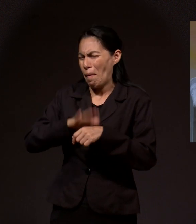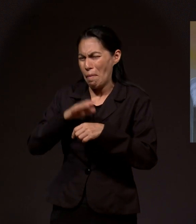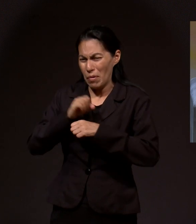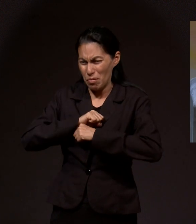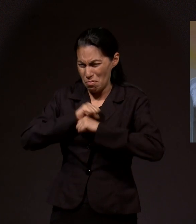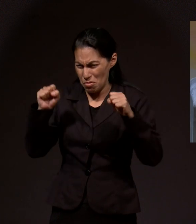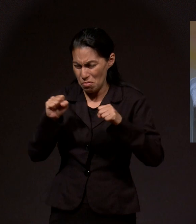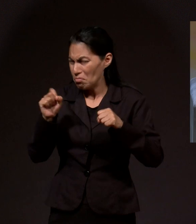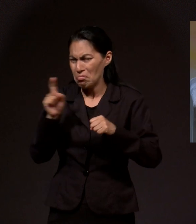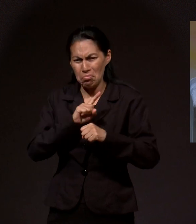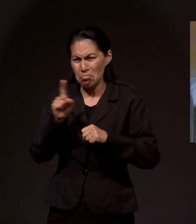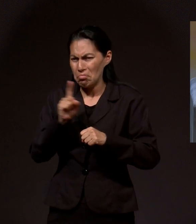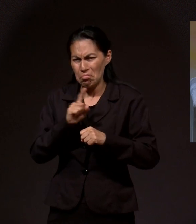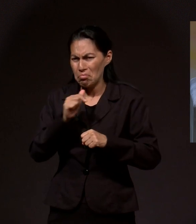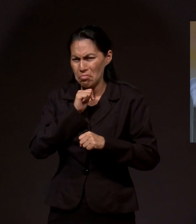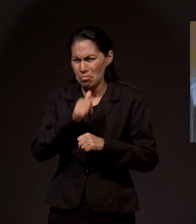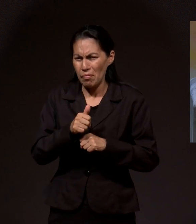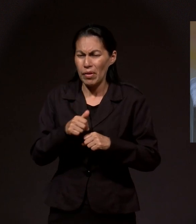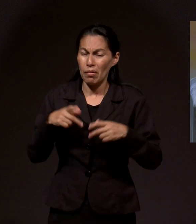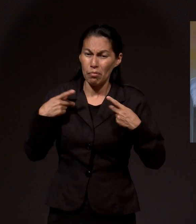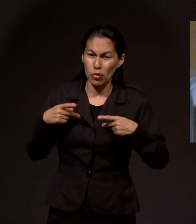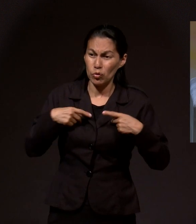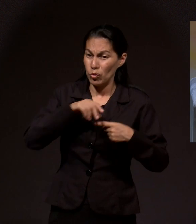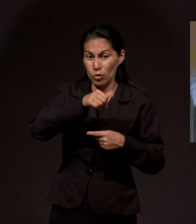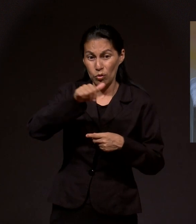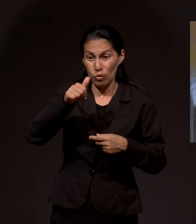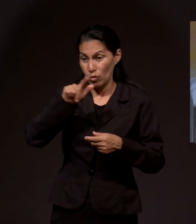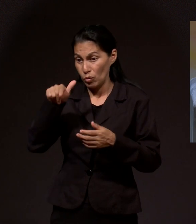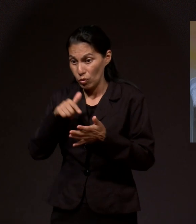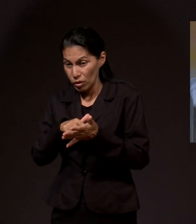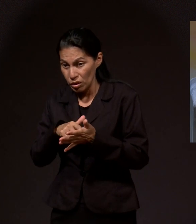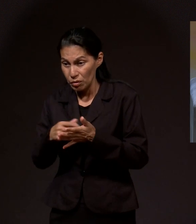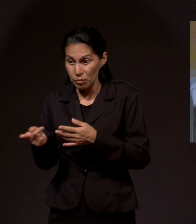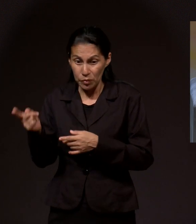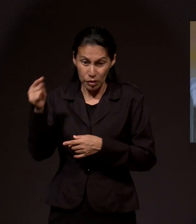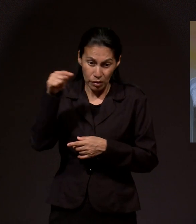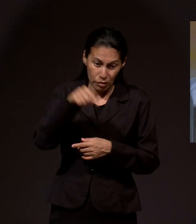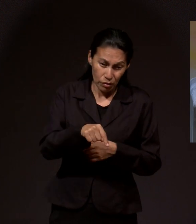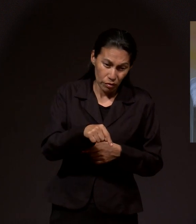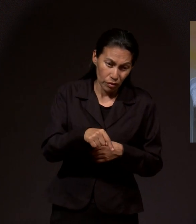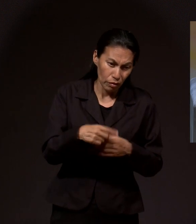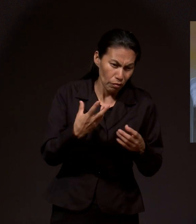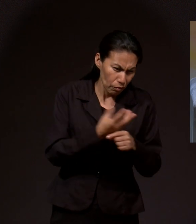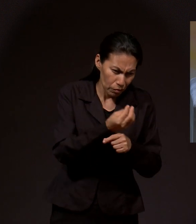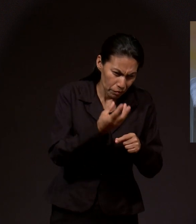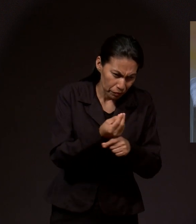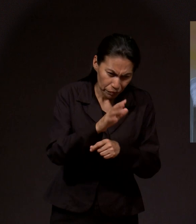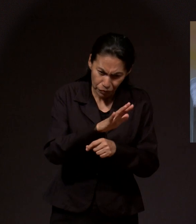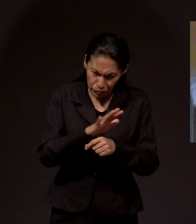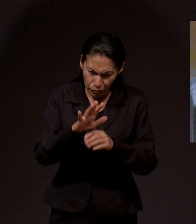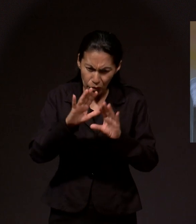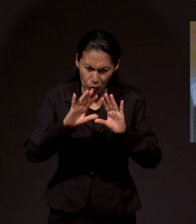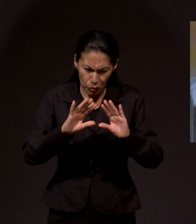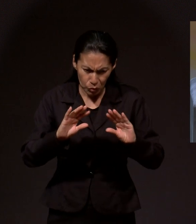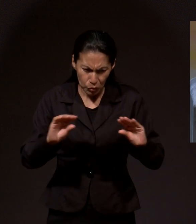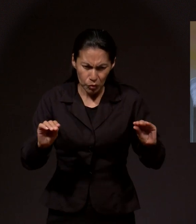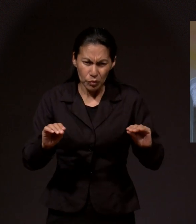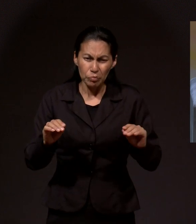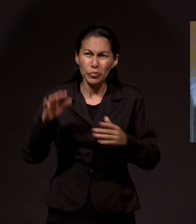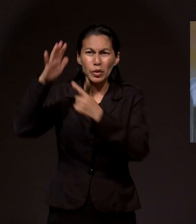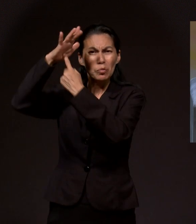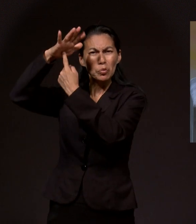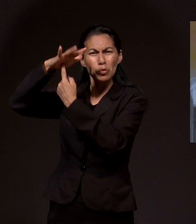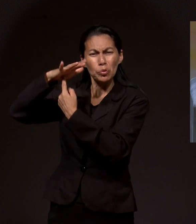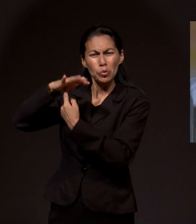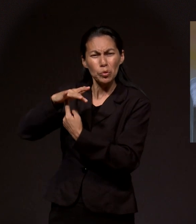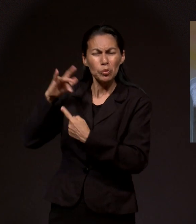Inmediatamente vinieron ingenieros de otros estados, de México y otro lugar, para arreglar la situación, en